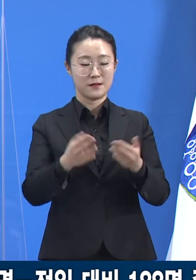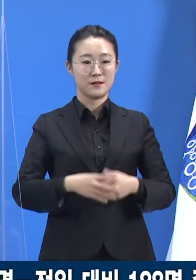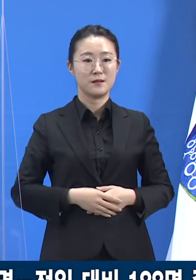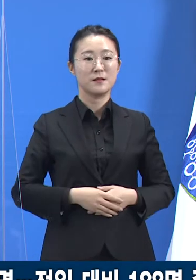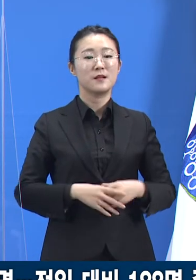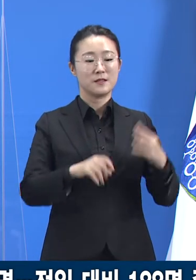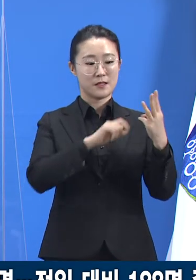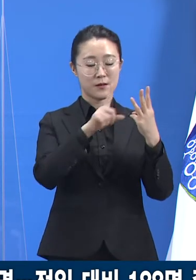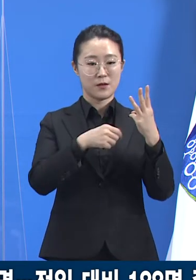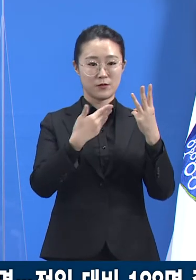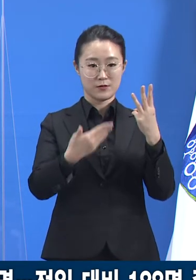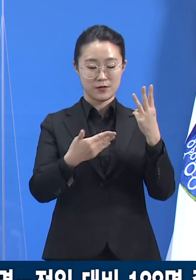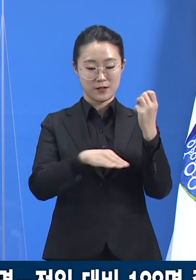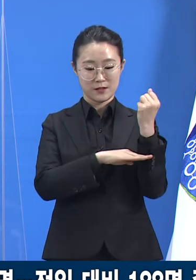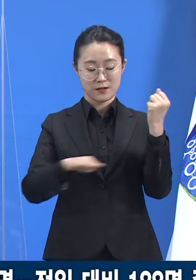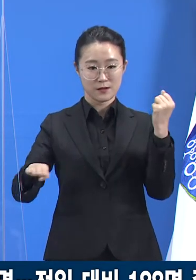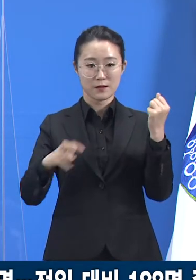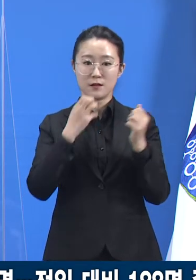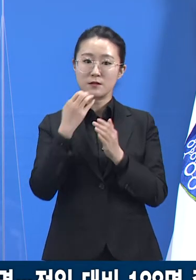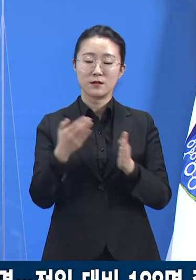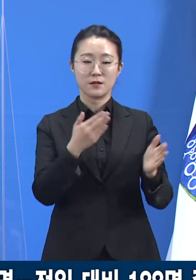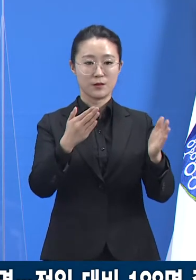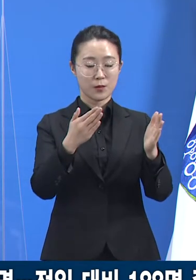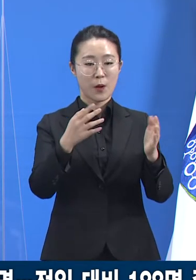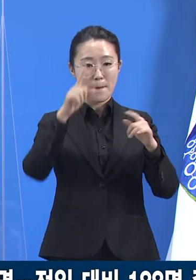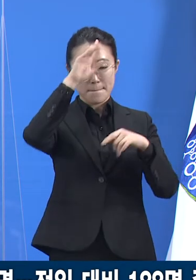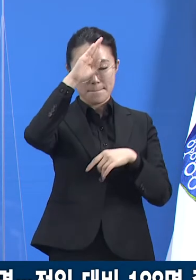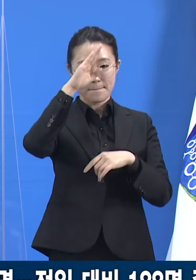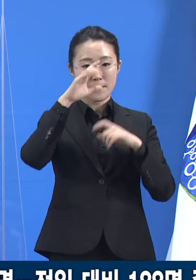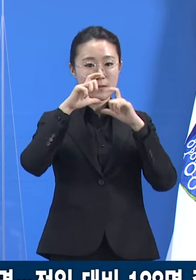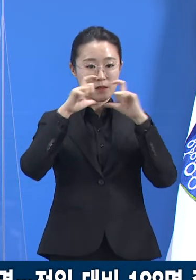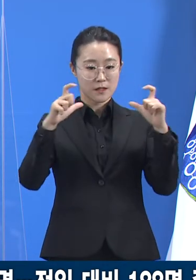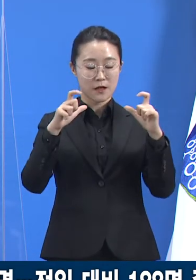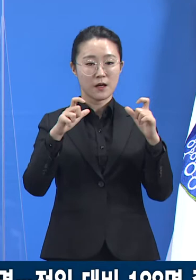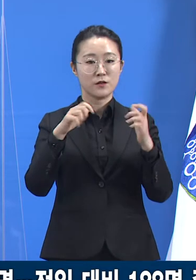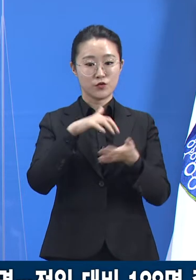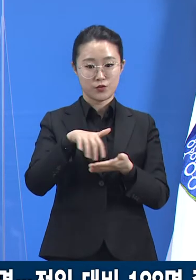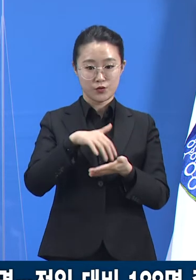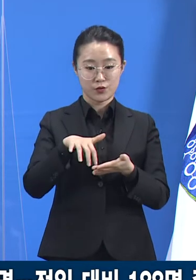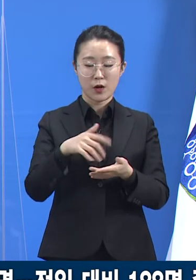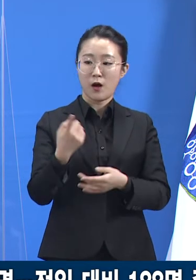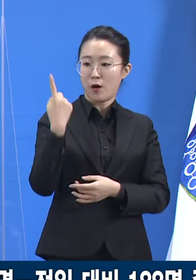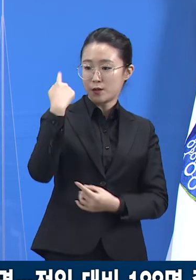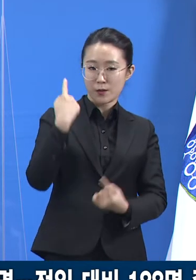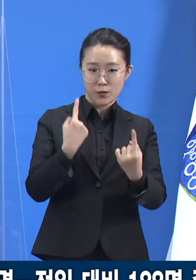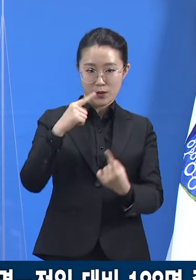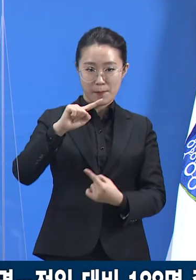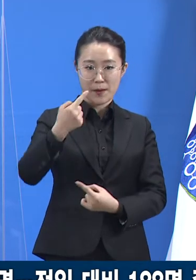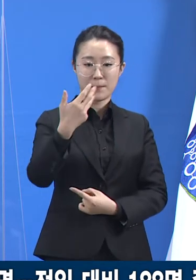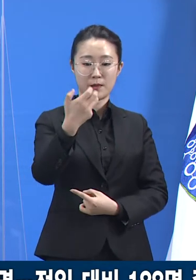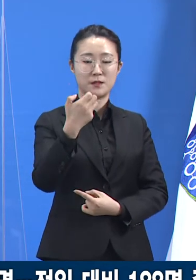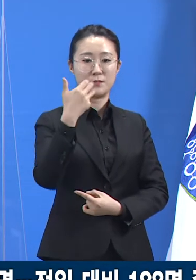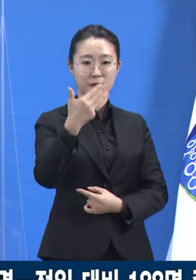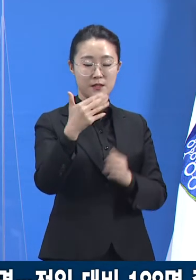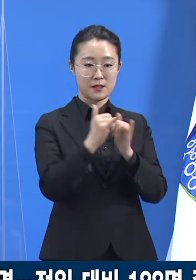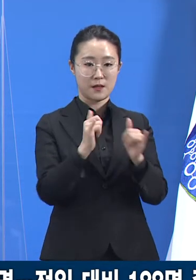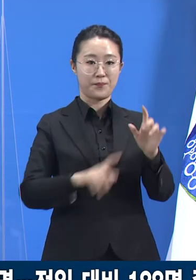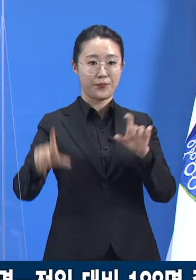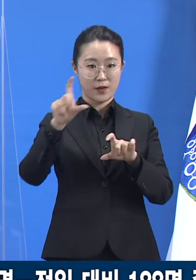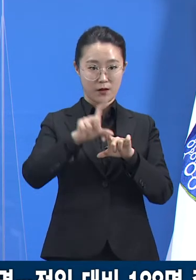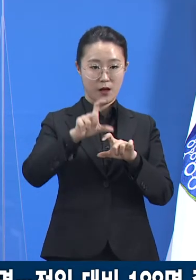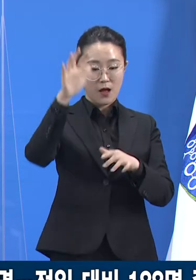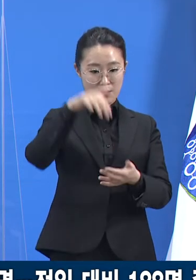기준 경기도 확진자 수는 전일 오전 0시 대비 188명이 증가한 총 2만 5